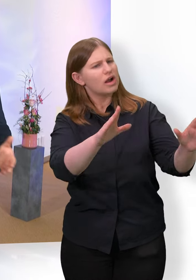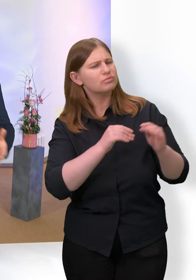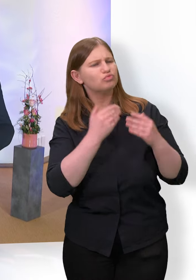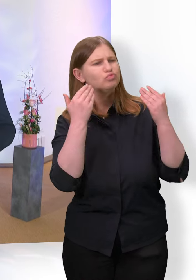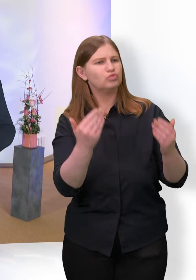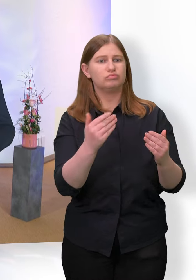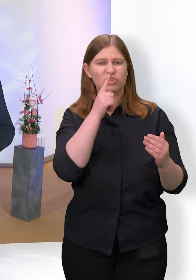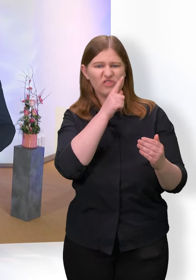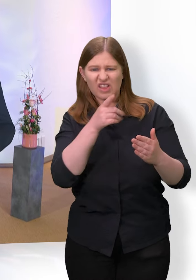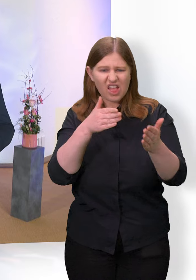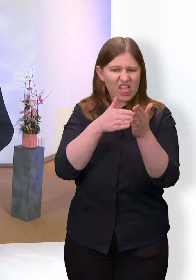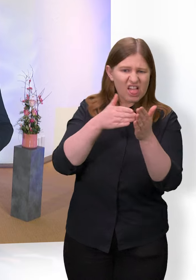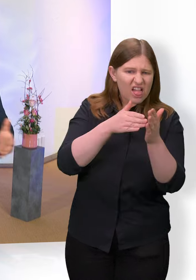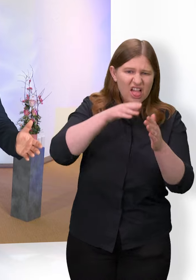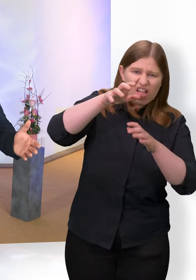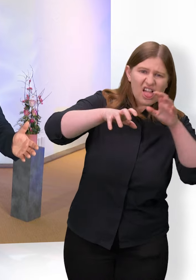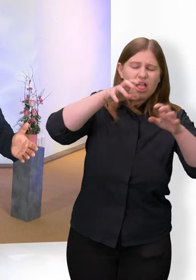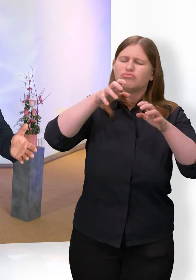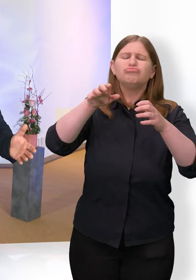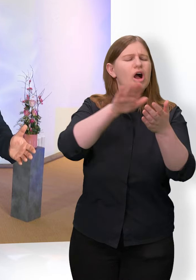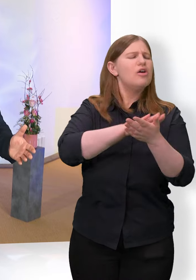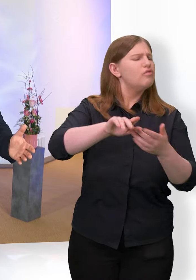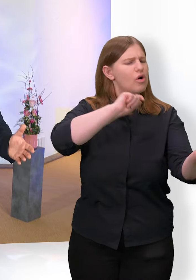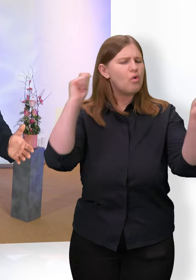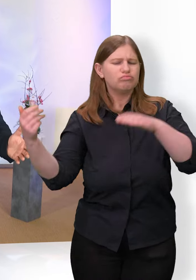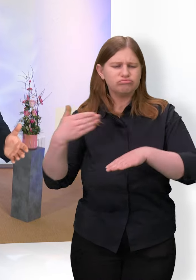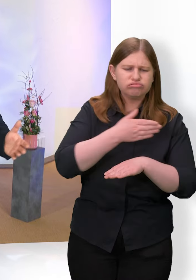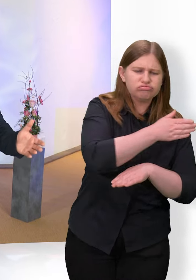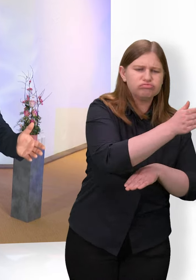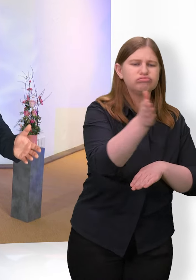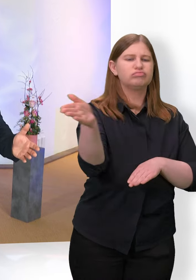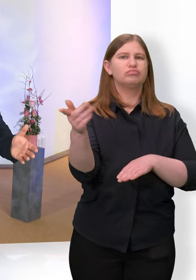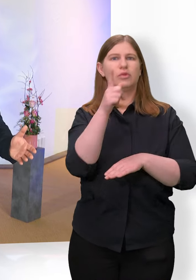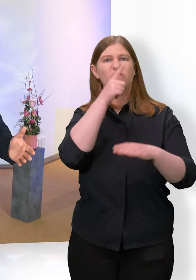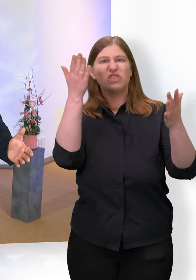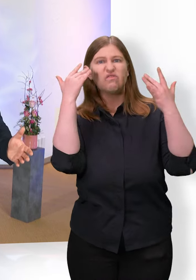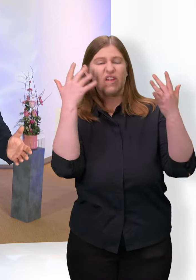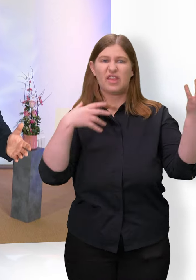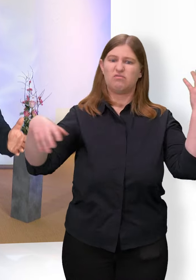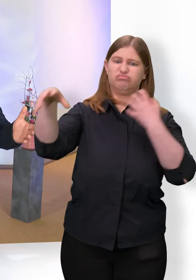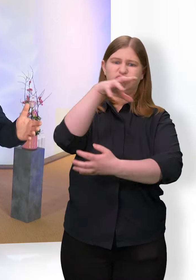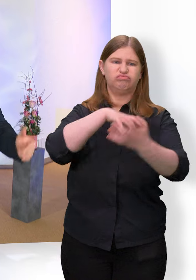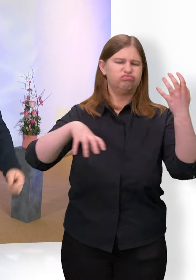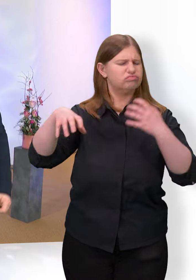Vorbeikommen gibt, wählt er eine andere Route. Und wenn das Wetter verrückt spielt, ja, dann wartet er ab.